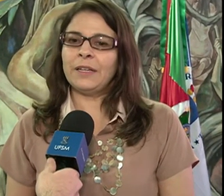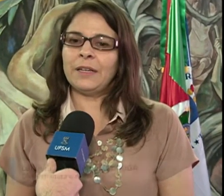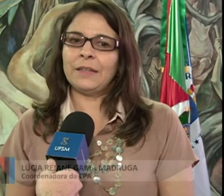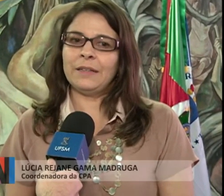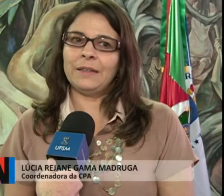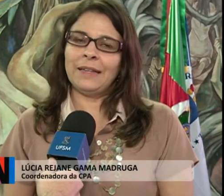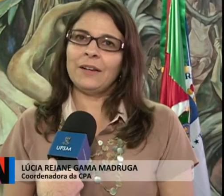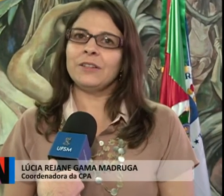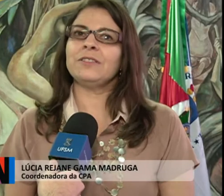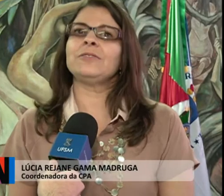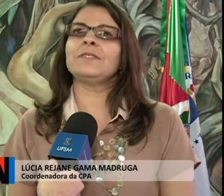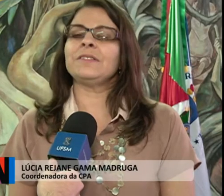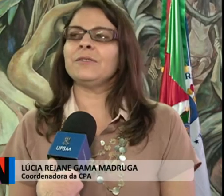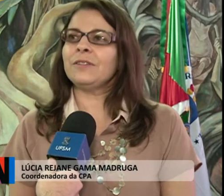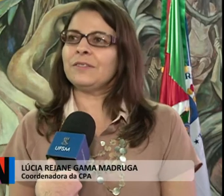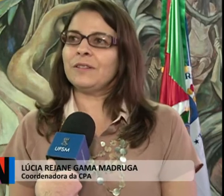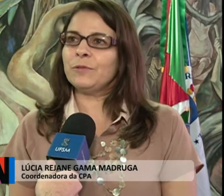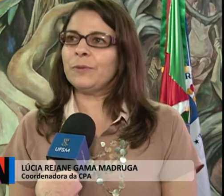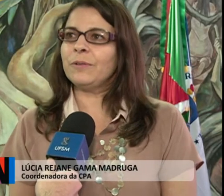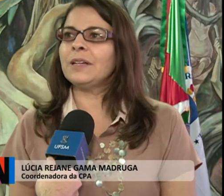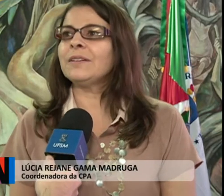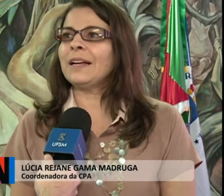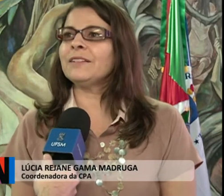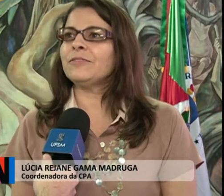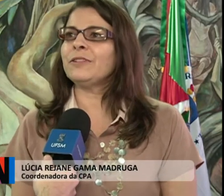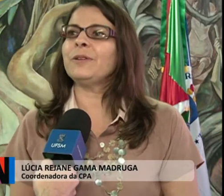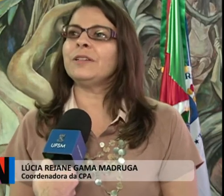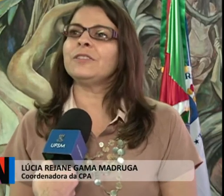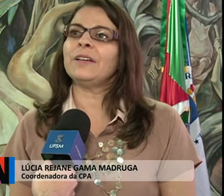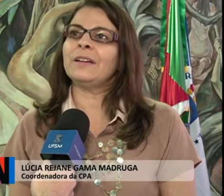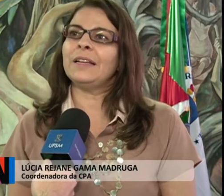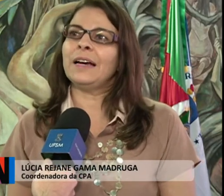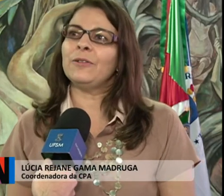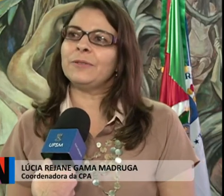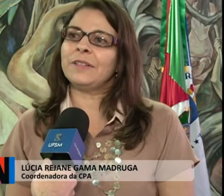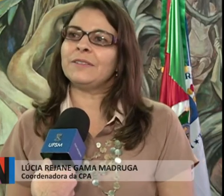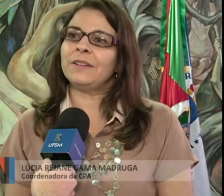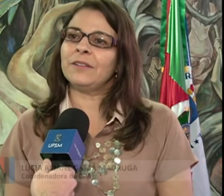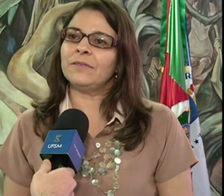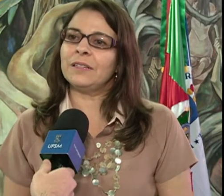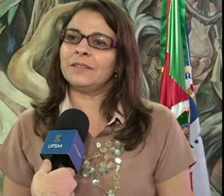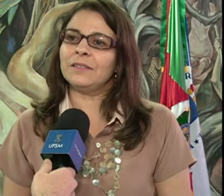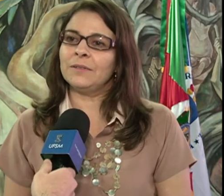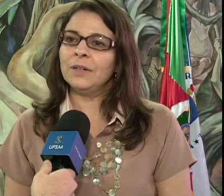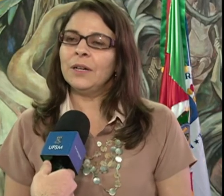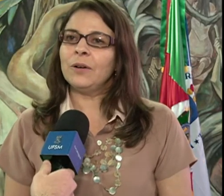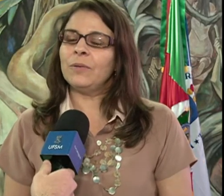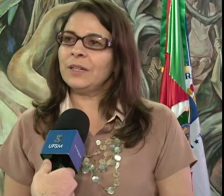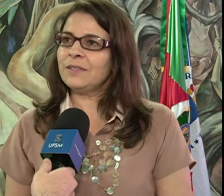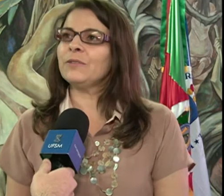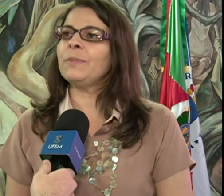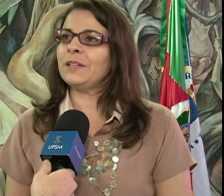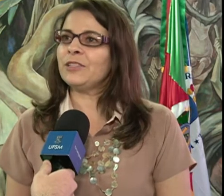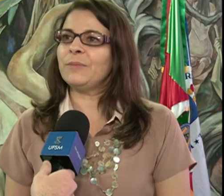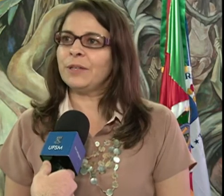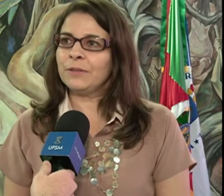na nossa instituição nós estamos procurando gradativamente alinhar o processo de autoavaliação com a questão do planejamento,